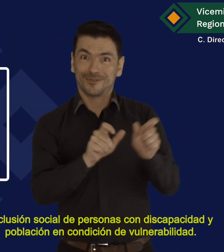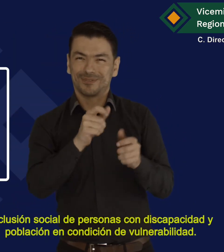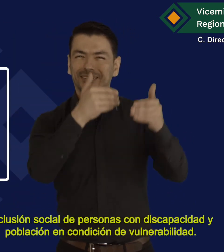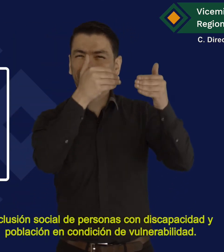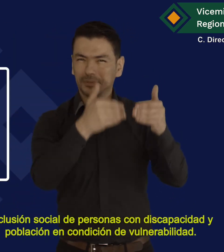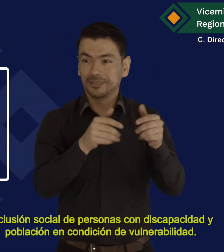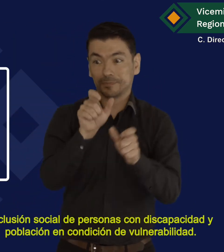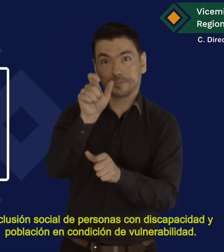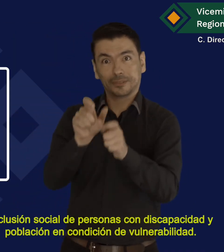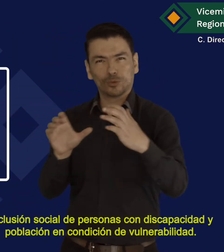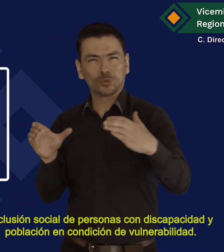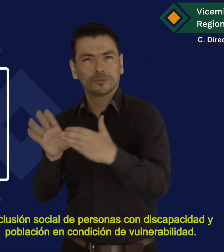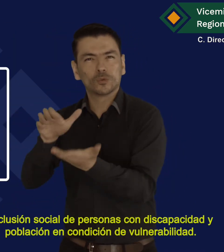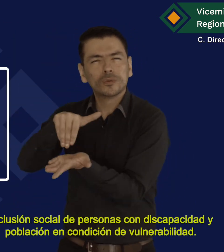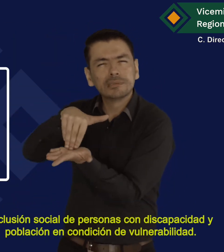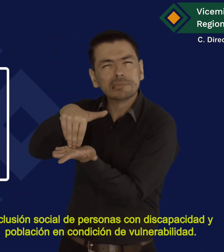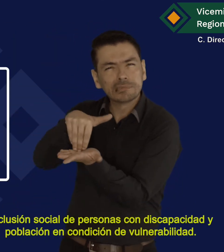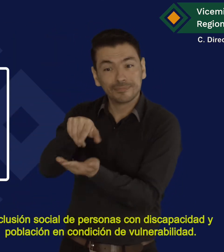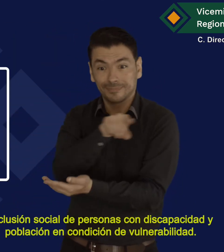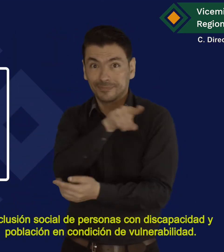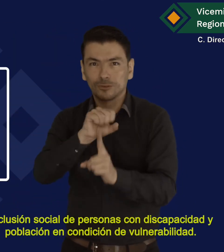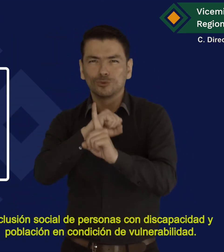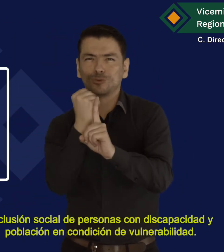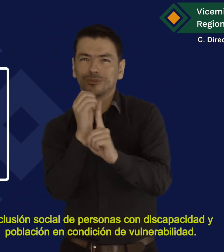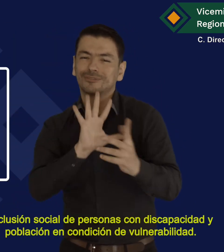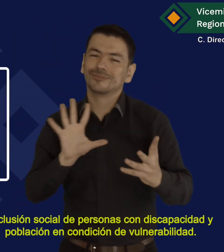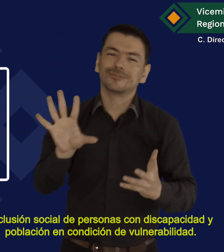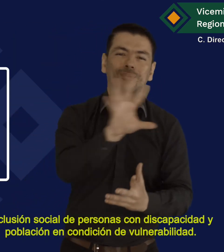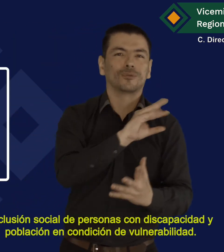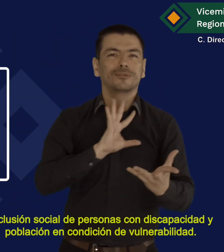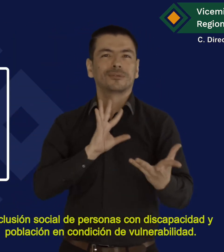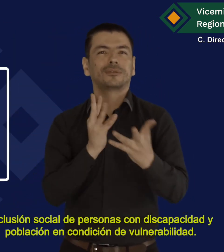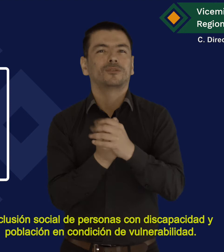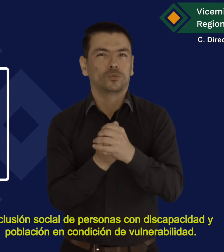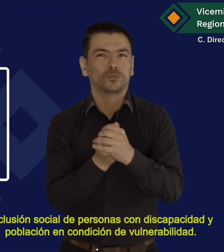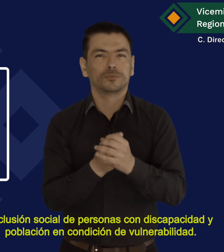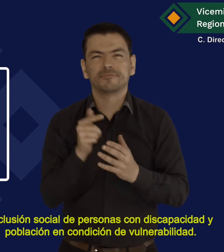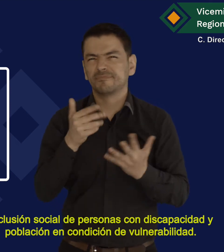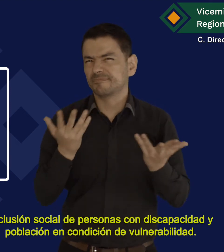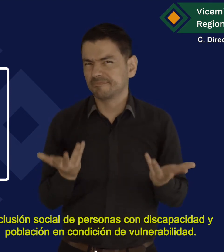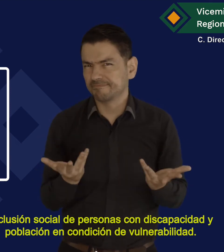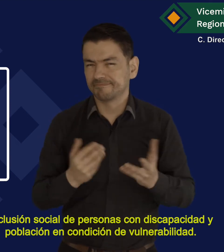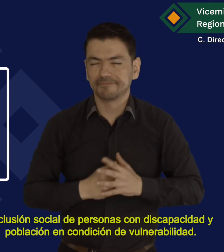Inclusión social de personas con discapacidad y población en condición de vulnerabilidad